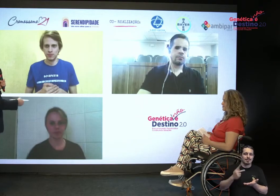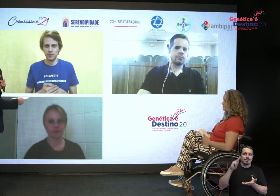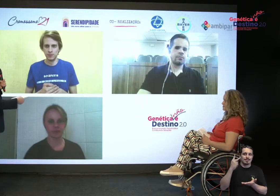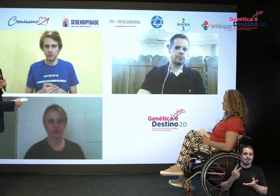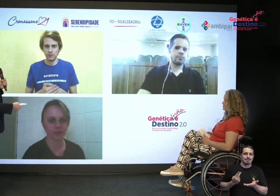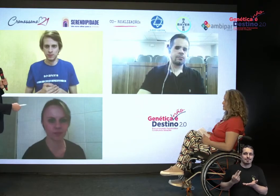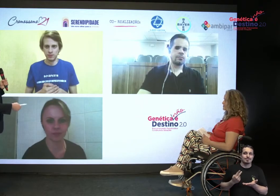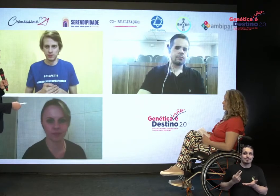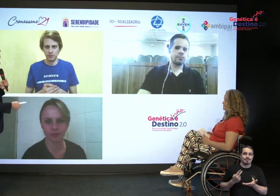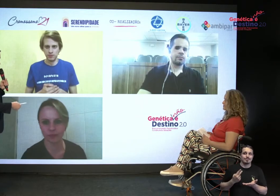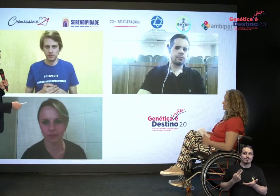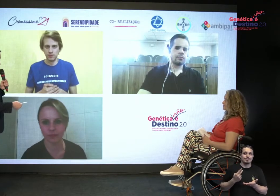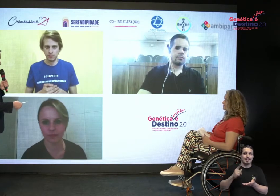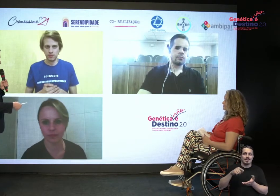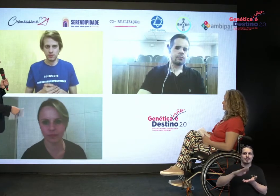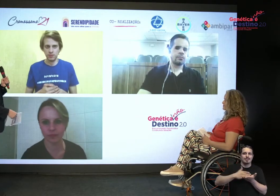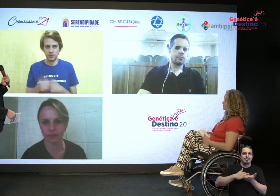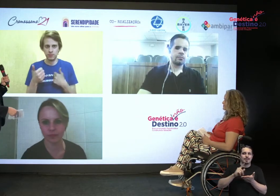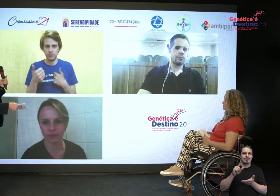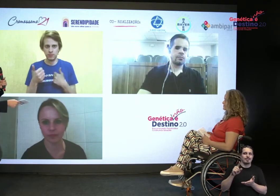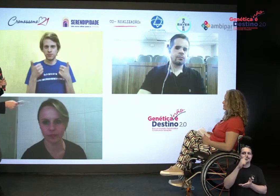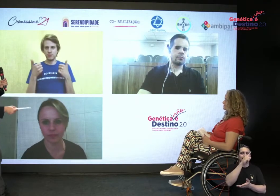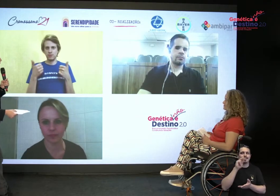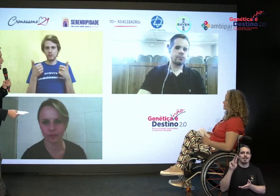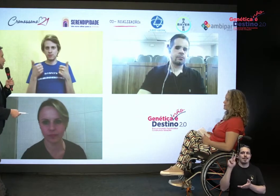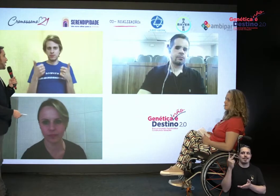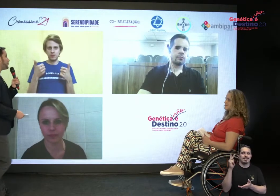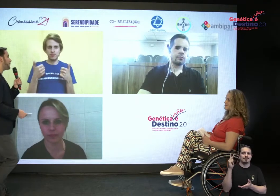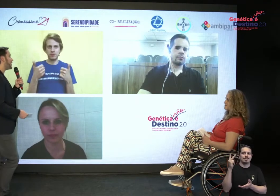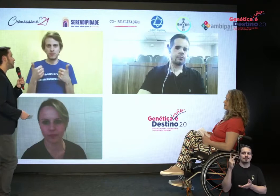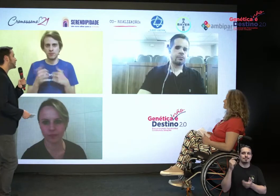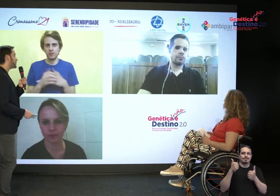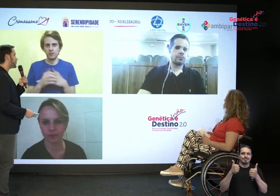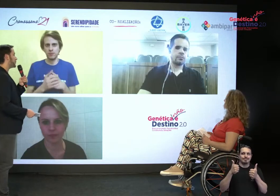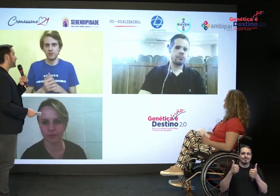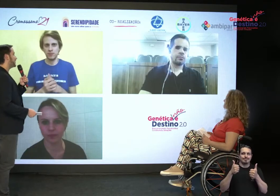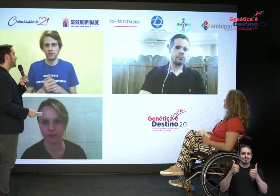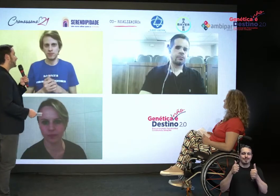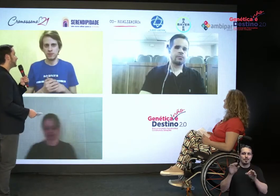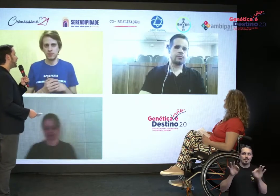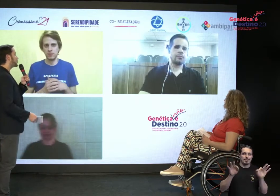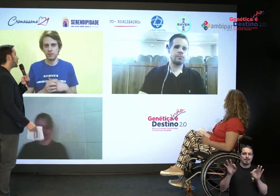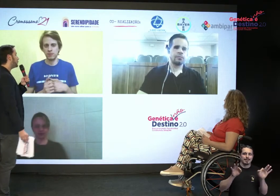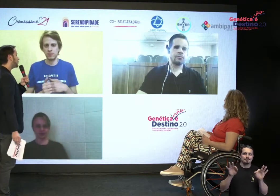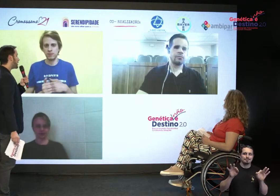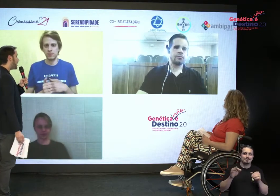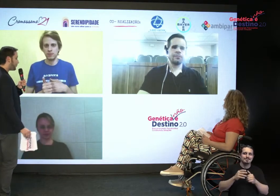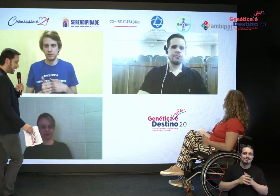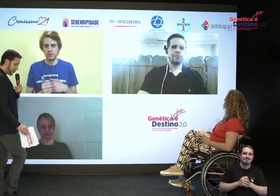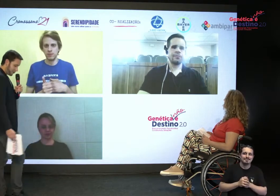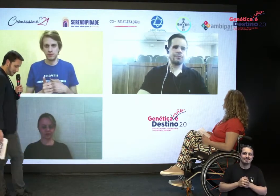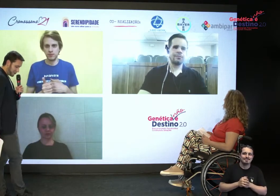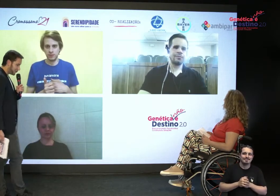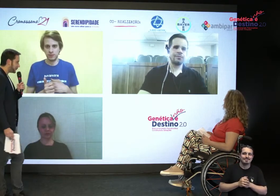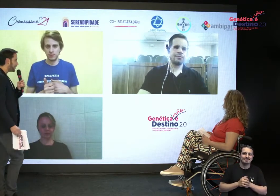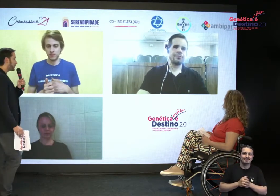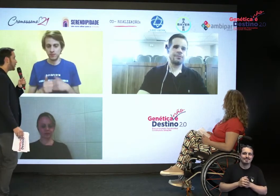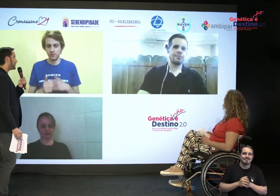eles ficam ajeitando o áudio que ela arruma aqui, vamos conversar com ele, Rafael Silva. Está nos ouvindo aí, Rafael?